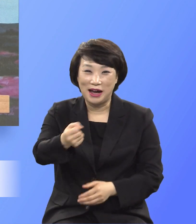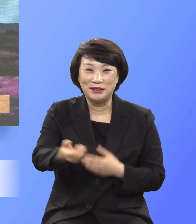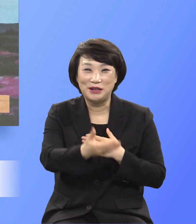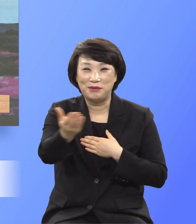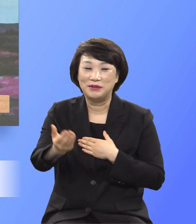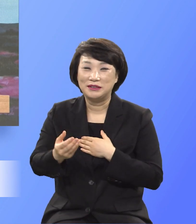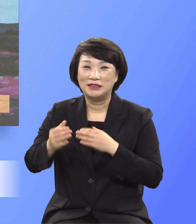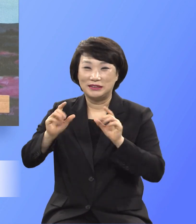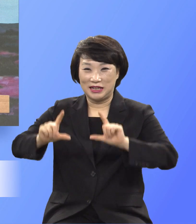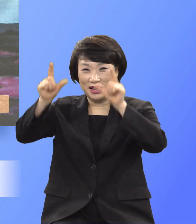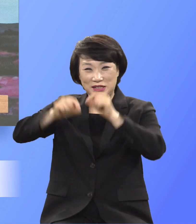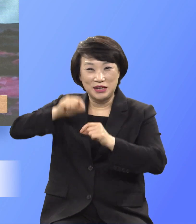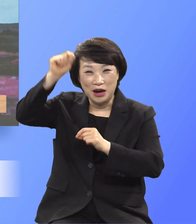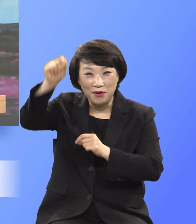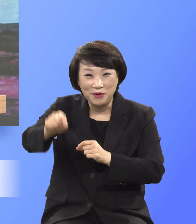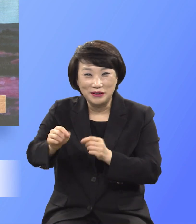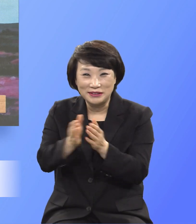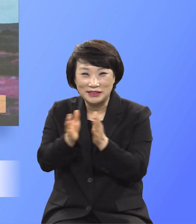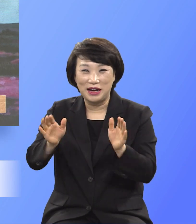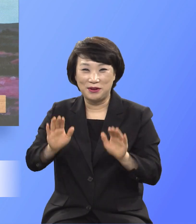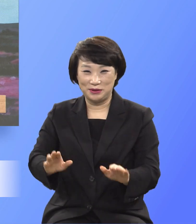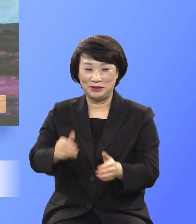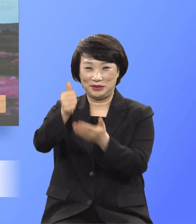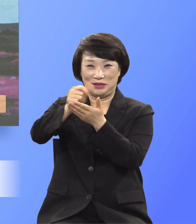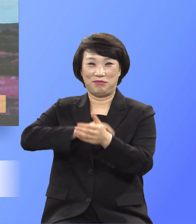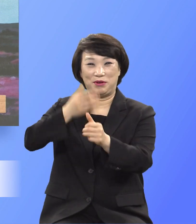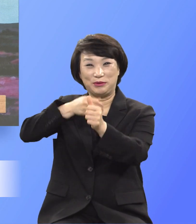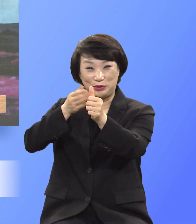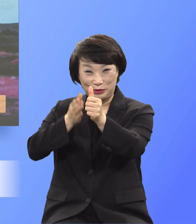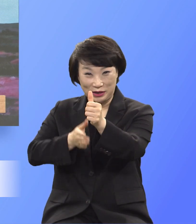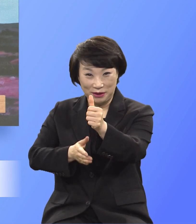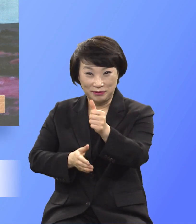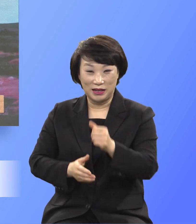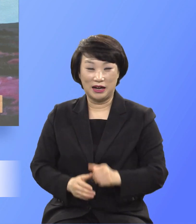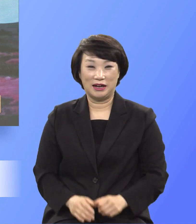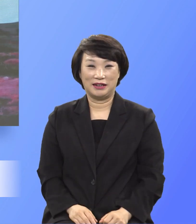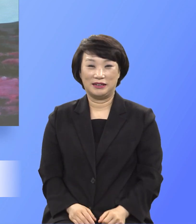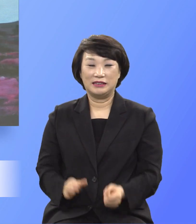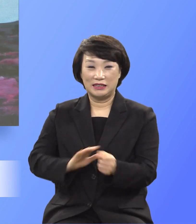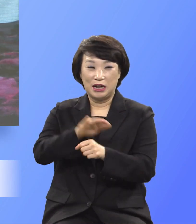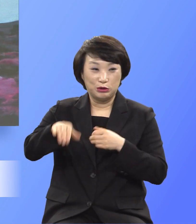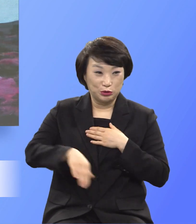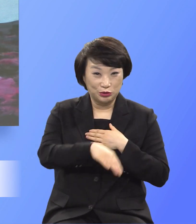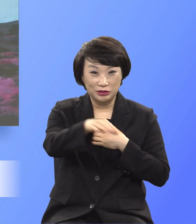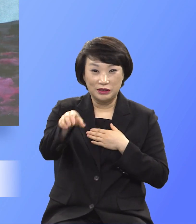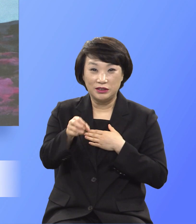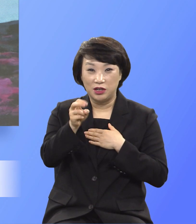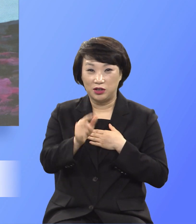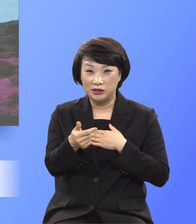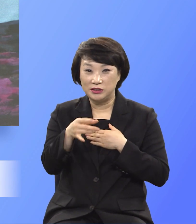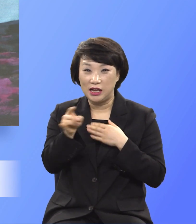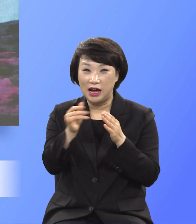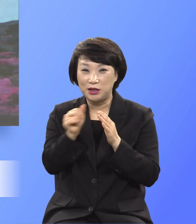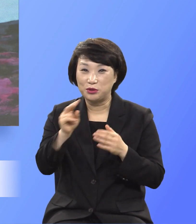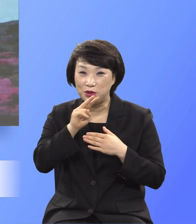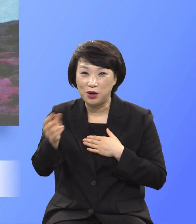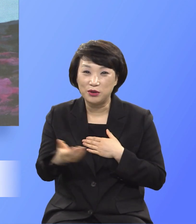날이 되기를 주님의 이름으로 추간합니다 사랑하는 연세가 죽이오 그러므로 예배에는